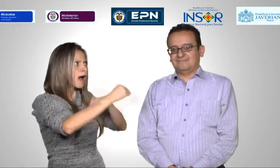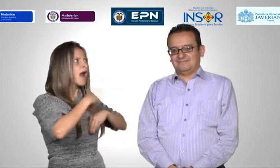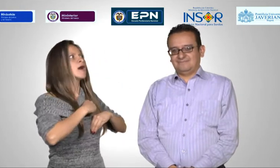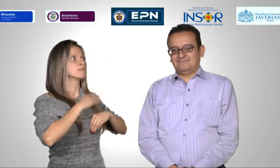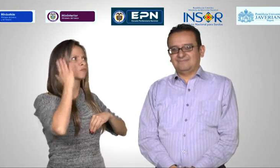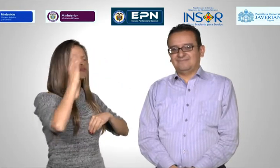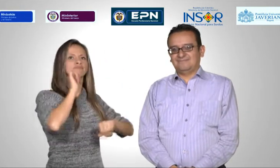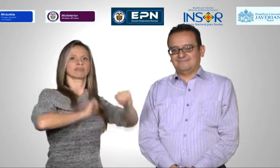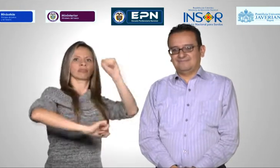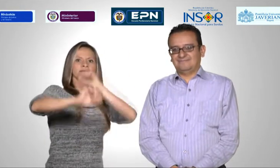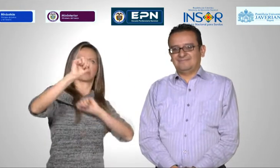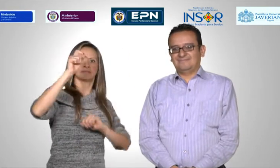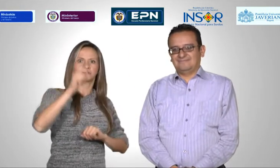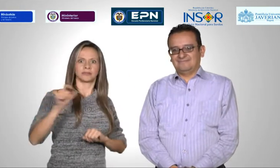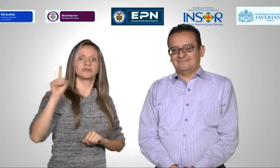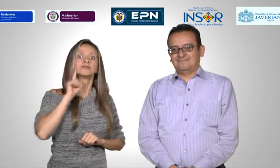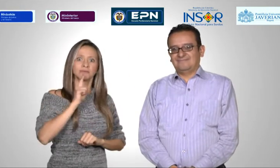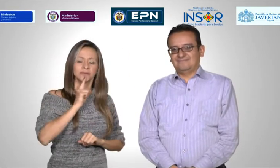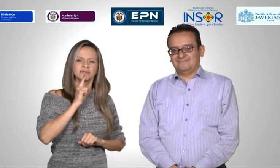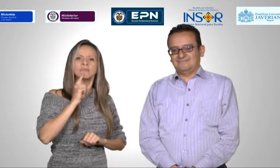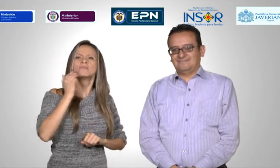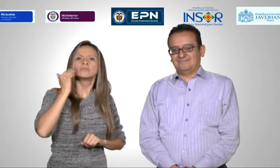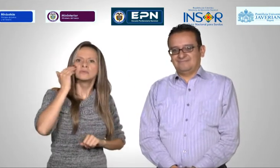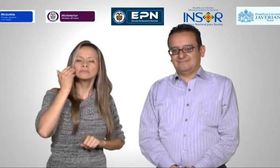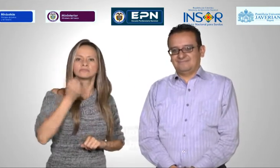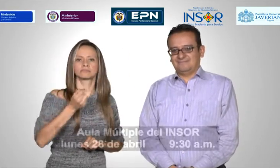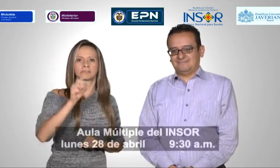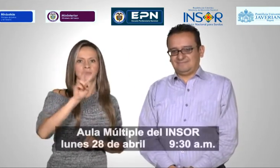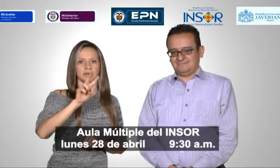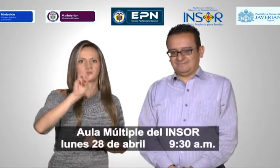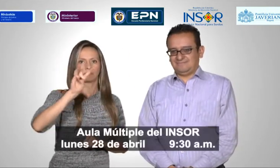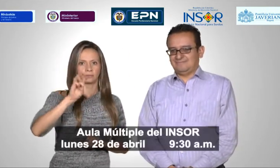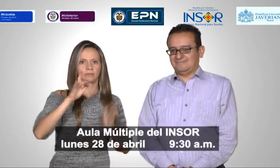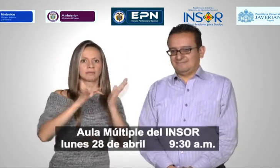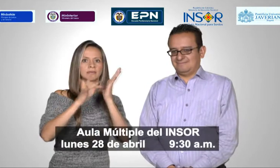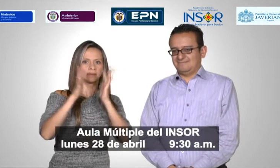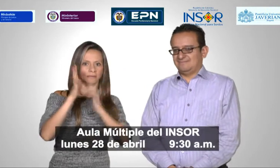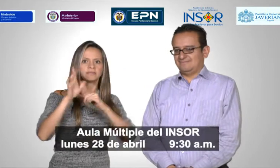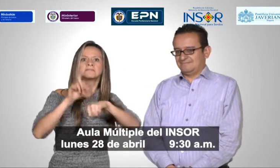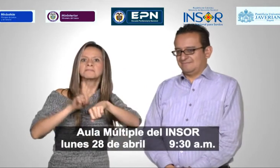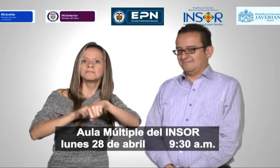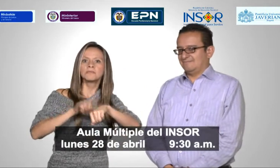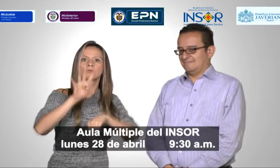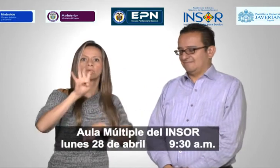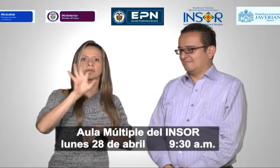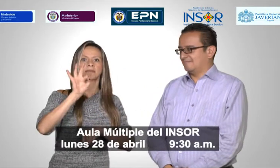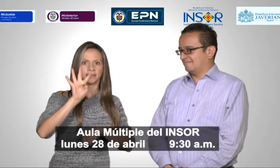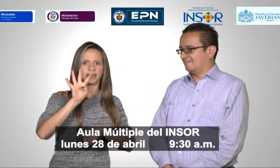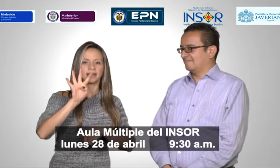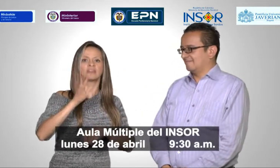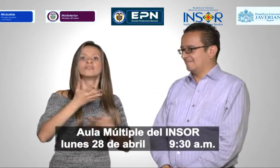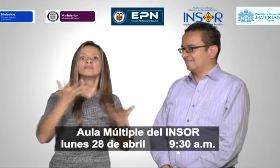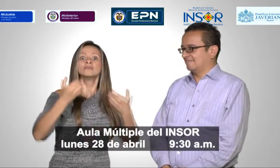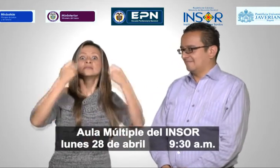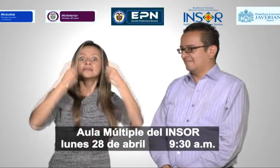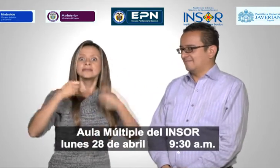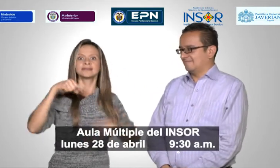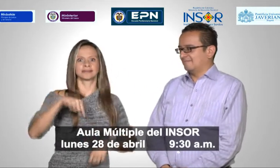El INSOR los espera este lunes 28 de abril en el Aula Múltiple a partir de las 9 y media de la mañana